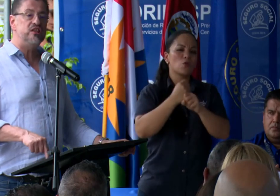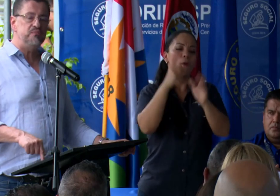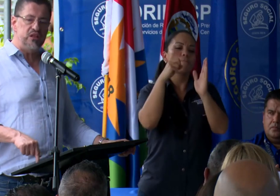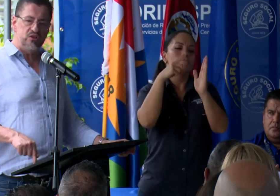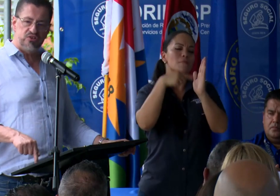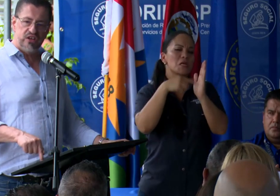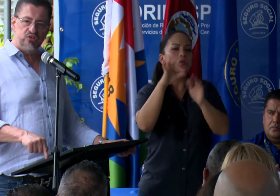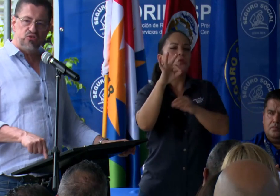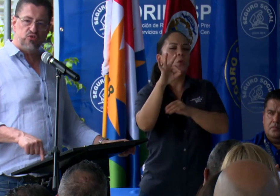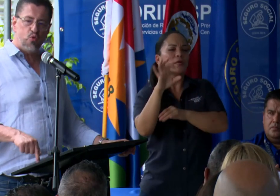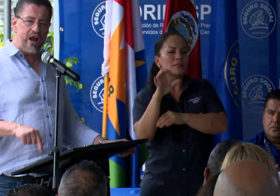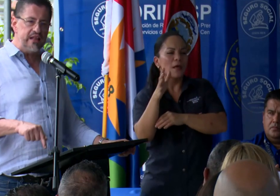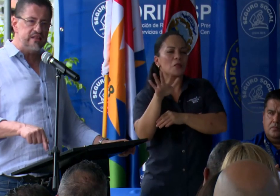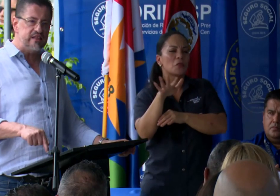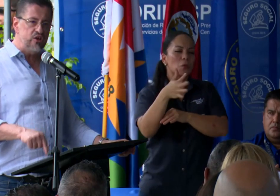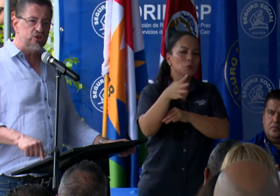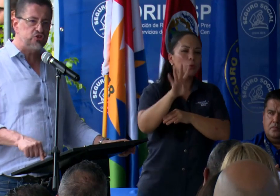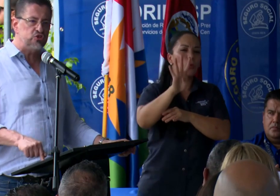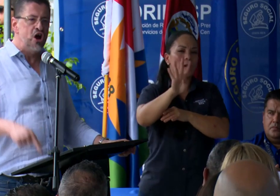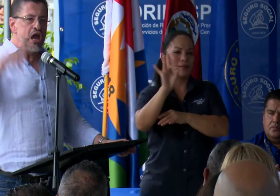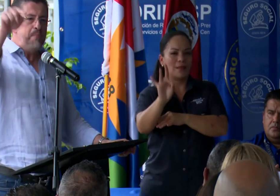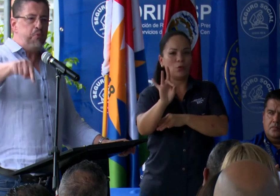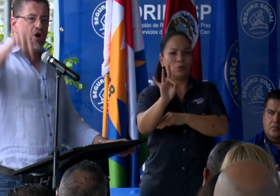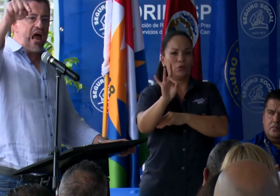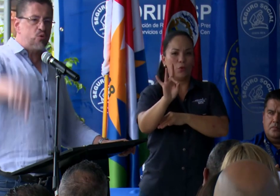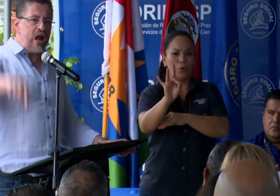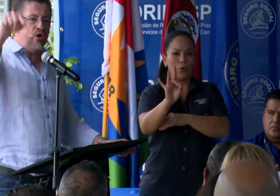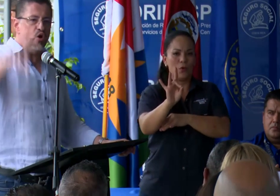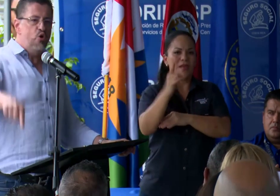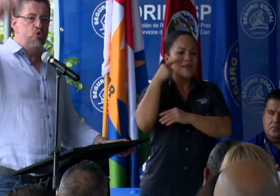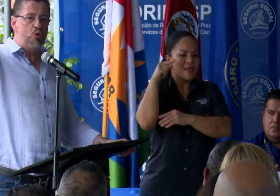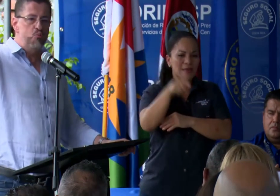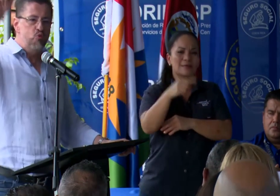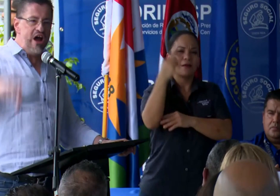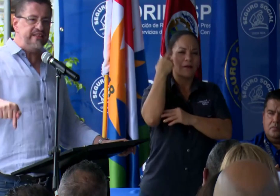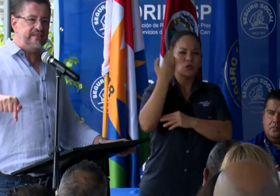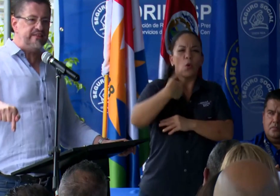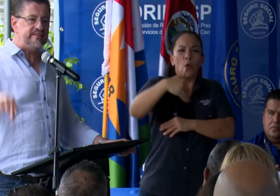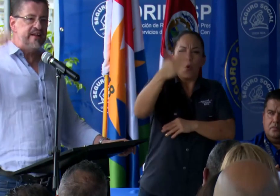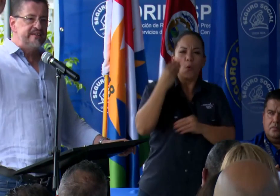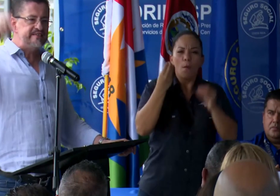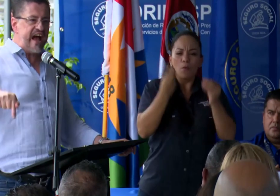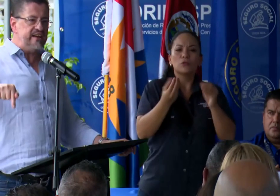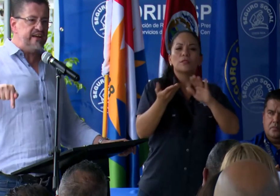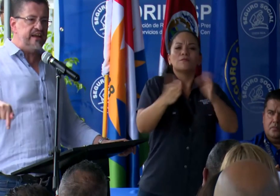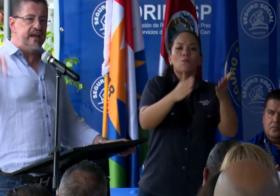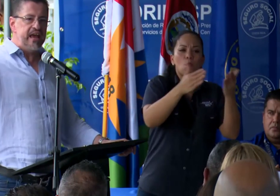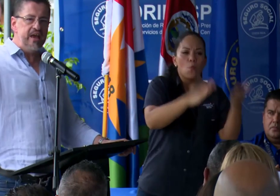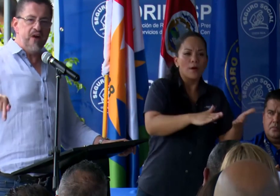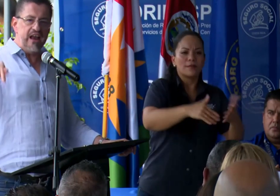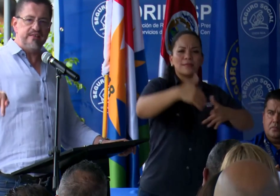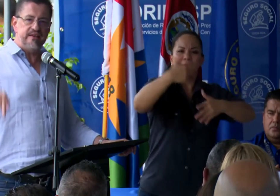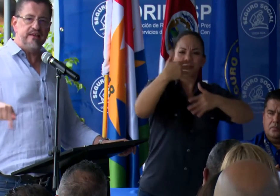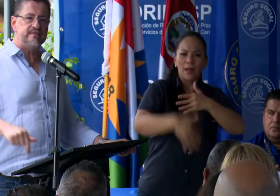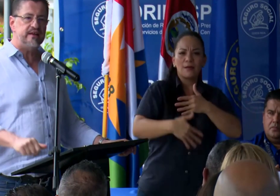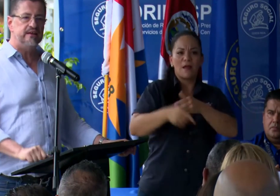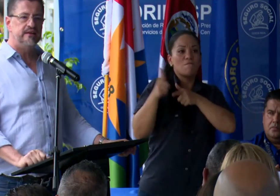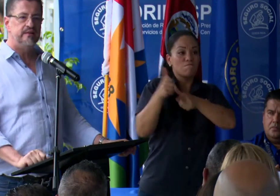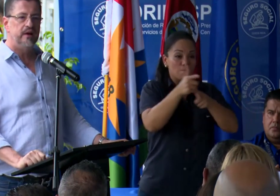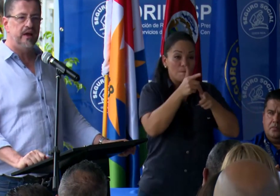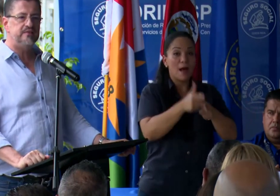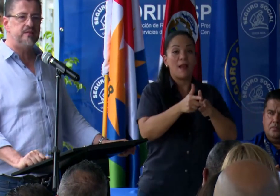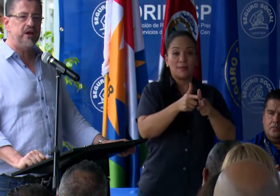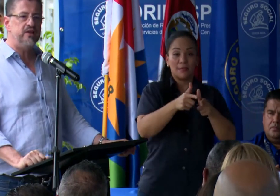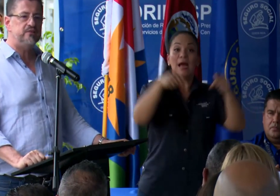alrededor de 1948, y por la cual hubo muertes, sangre y balas en este